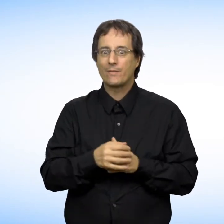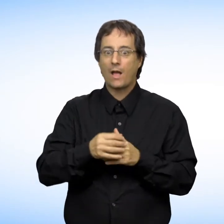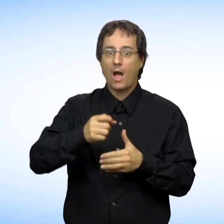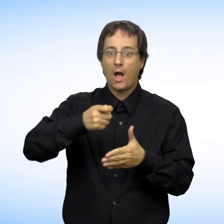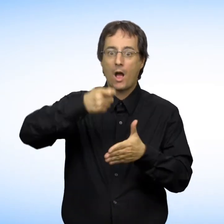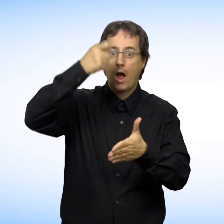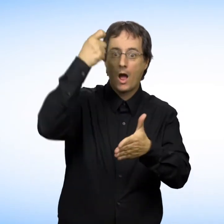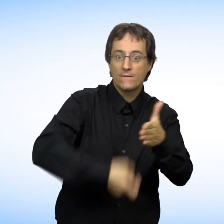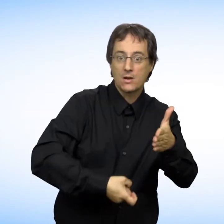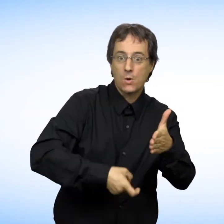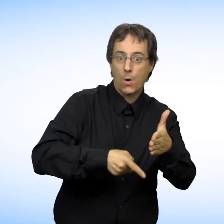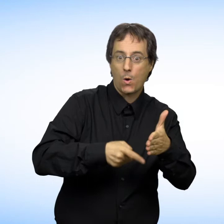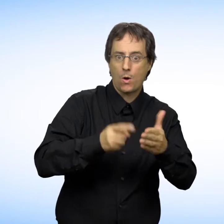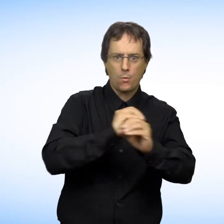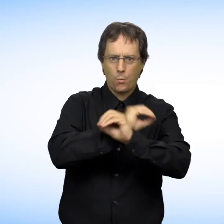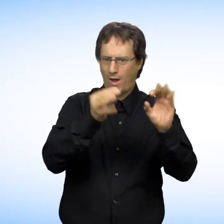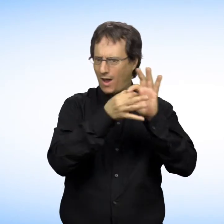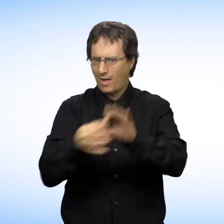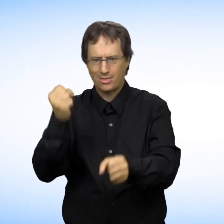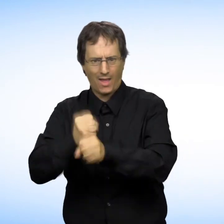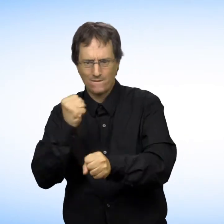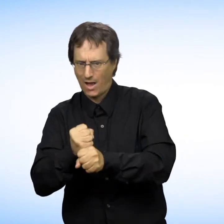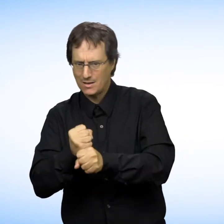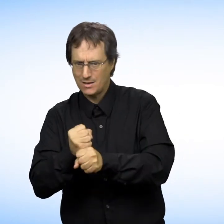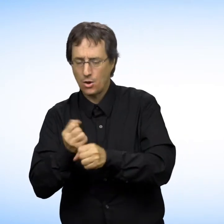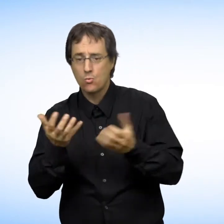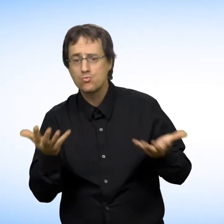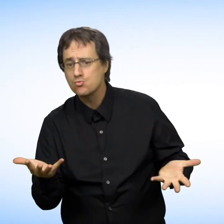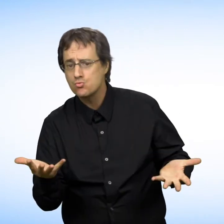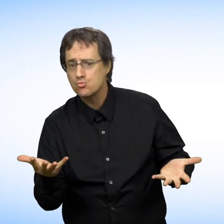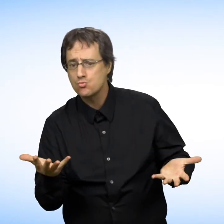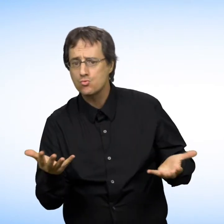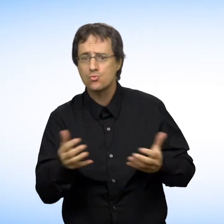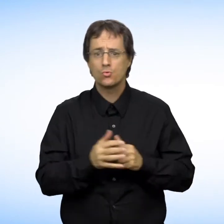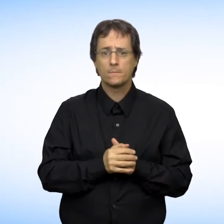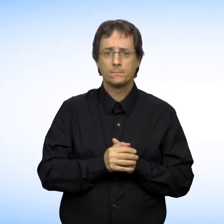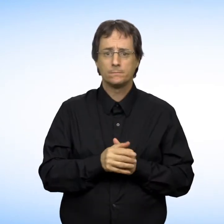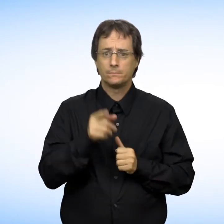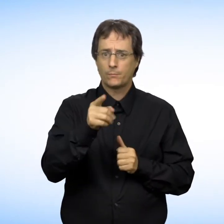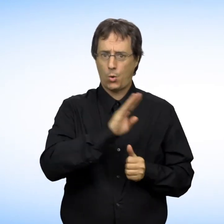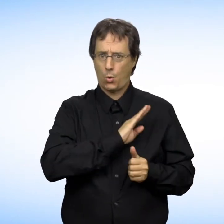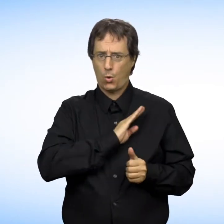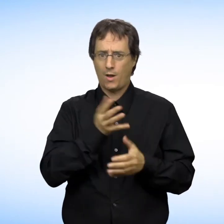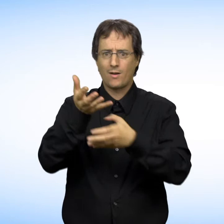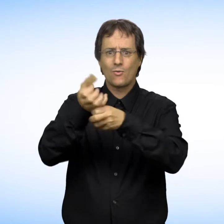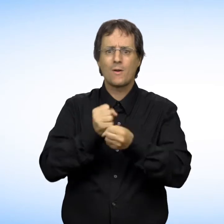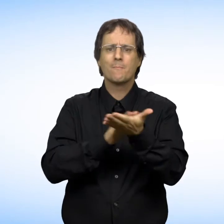L'infraction que vous avez commise n'a aucun lien avec l'emploi ou Vous avez obtenu un